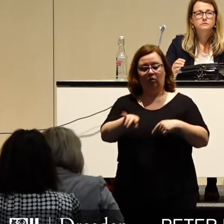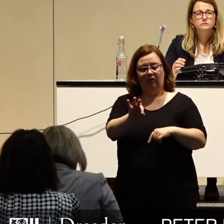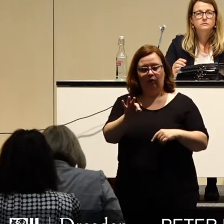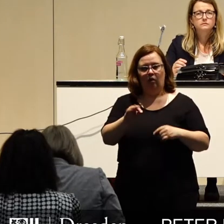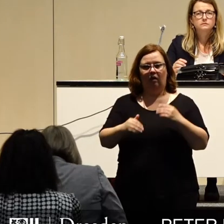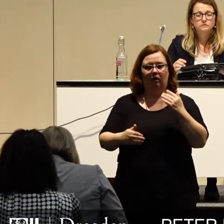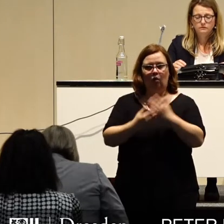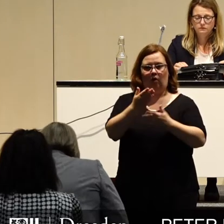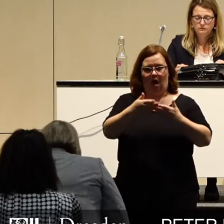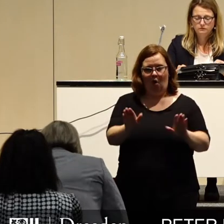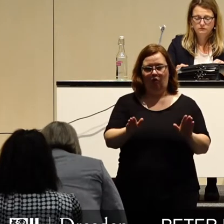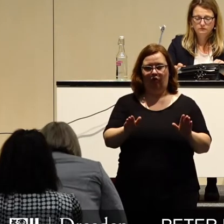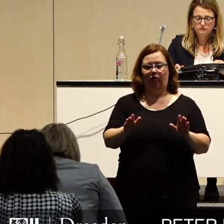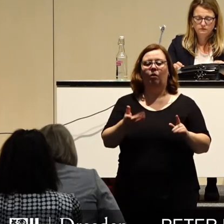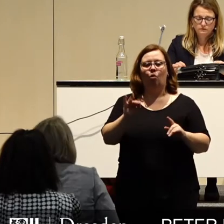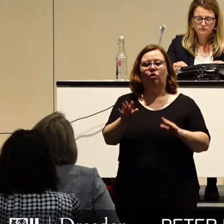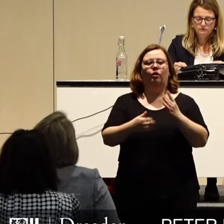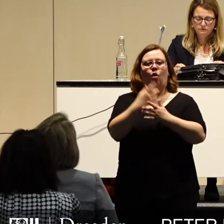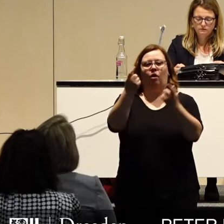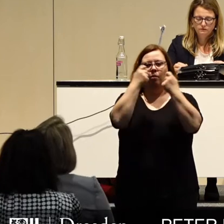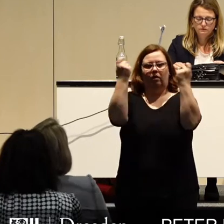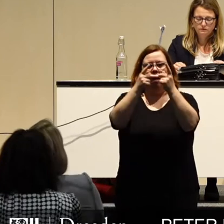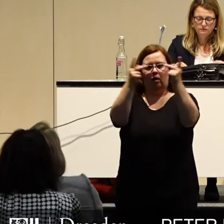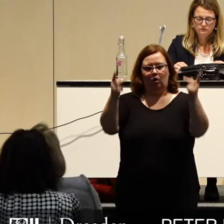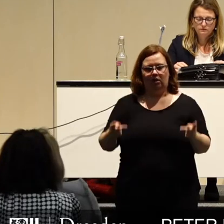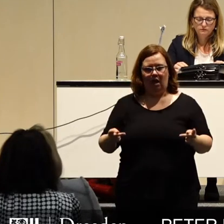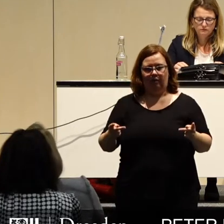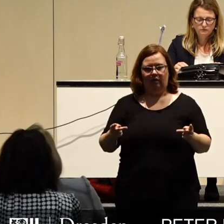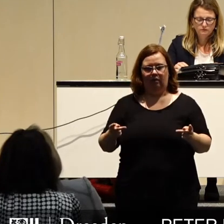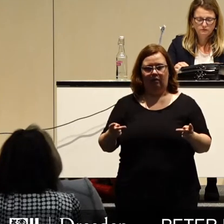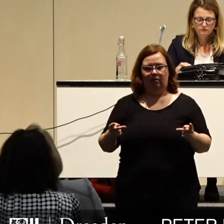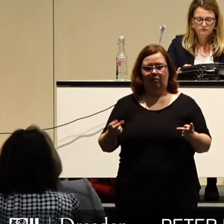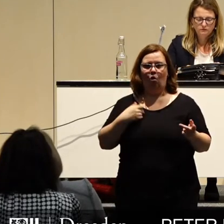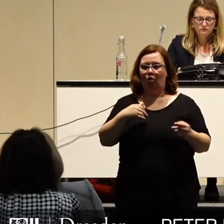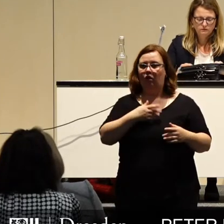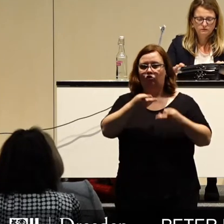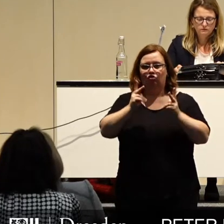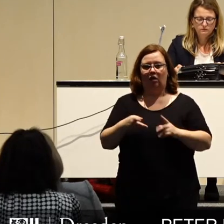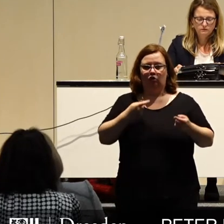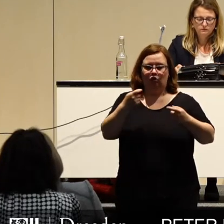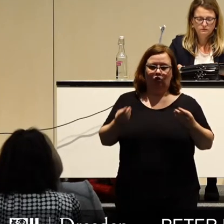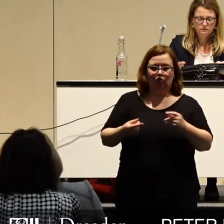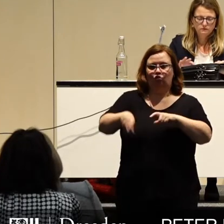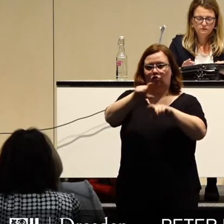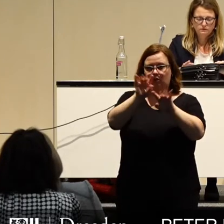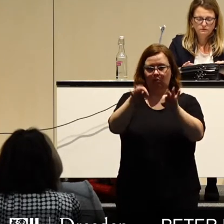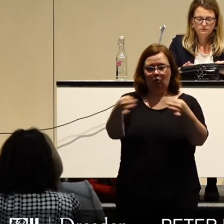die Wiedereröffnung des Turmes muss ein Betreiberkonzept sein, welches ohne städtische Zuschüsse auskommt.